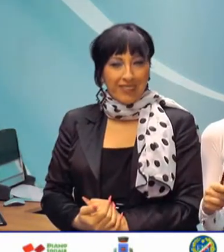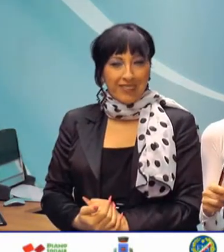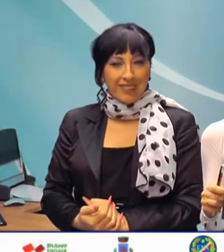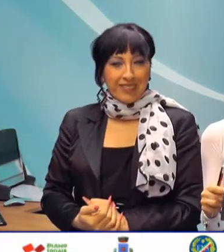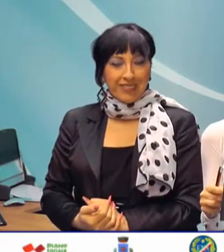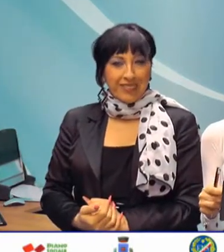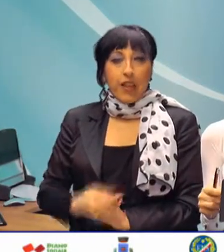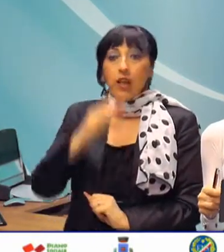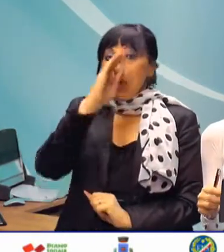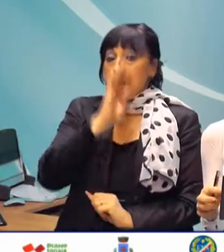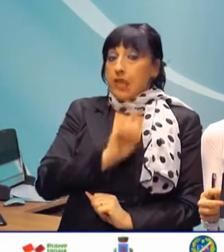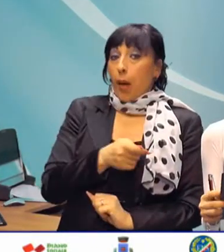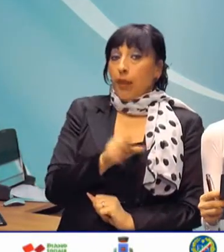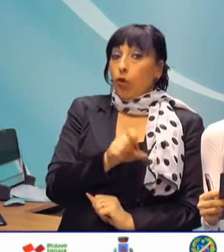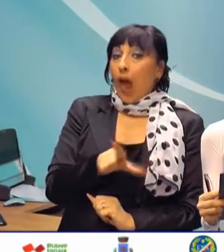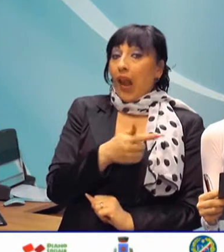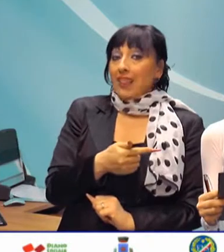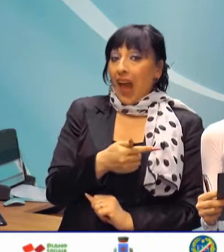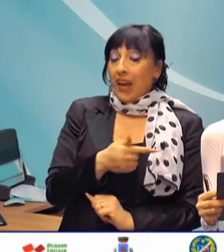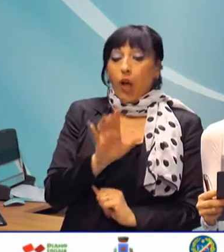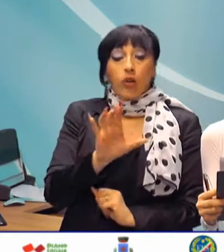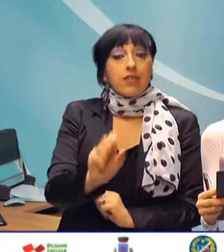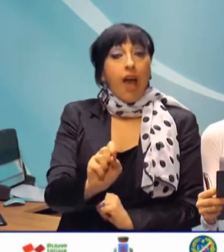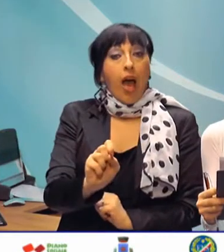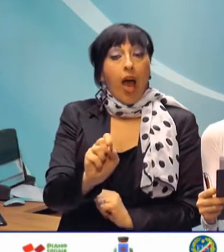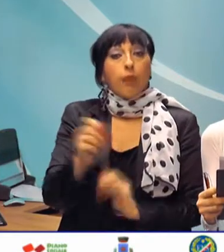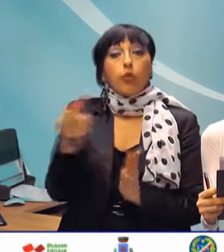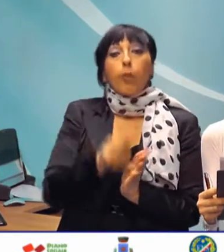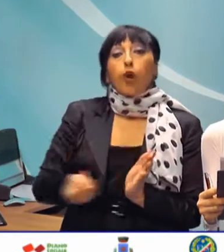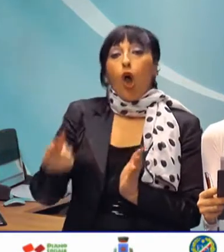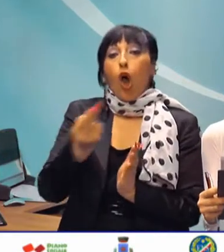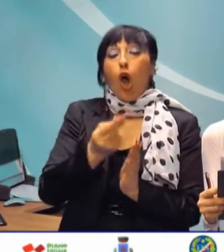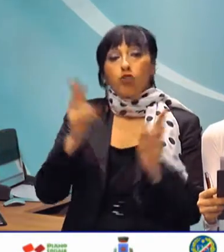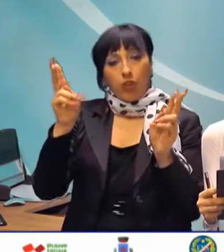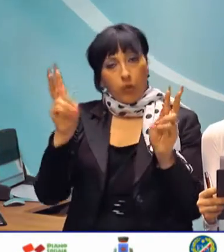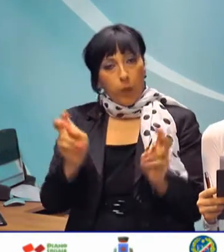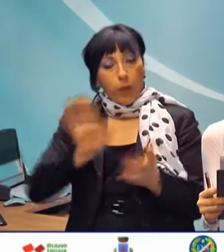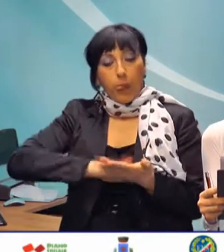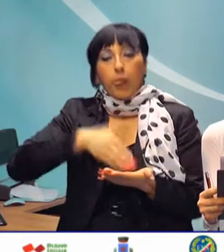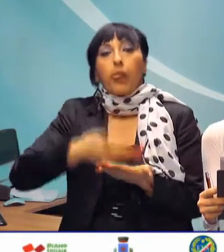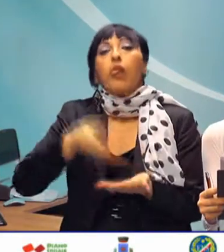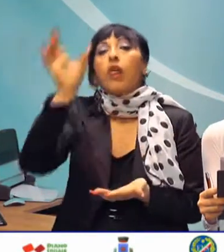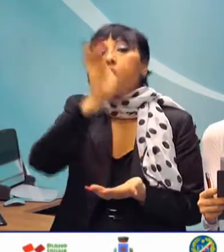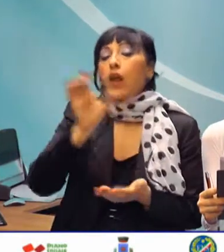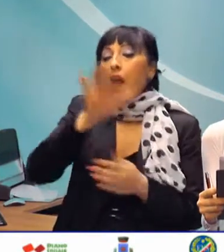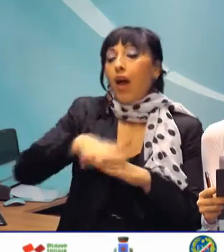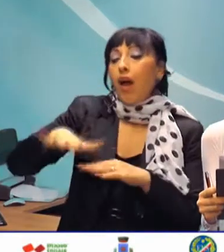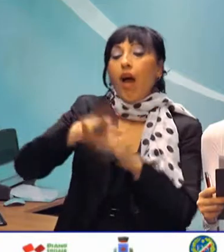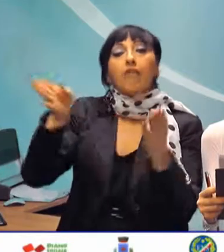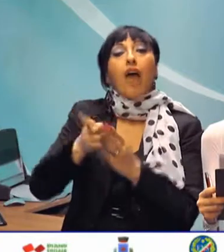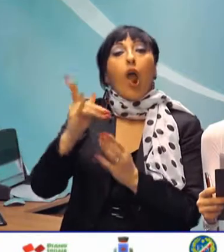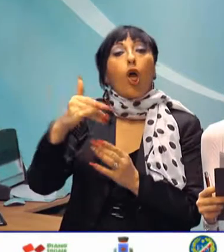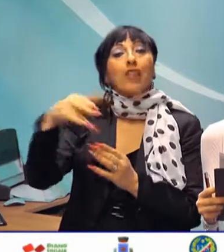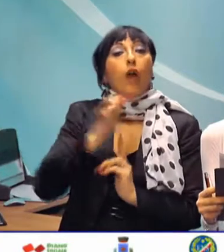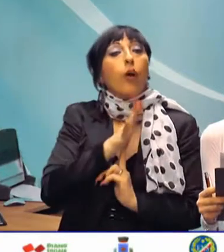San Pietro Altanagro, sabato la presentazione del progetto La valorizzazione turistica del Vallo di Diano.